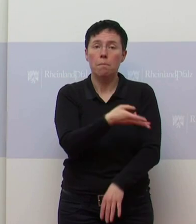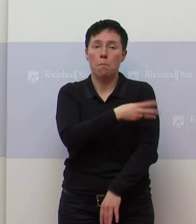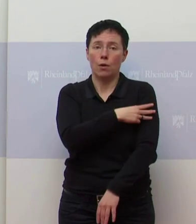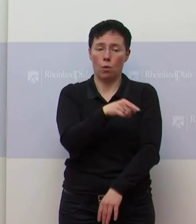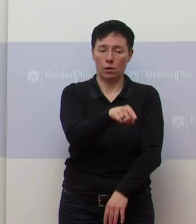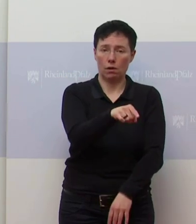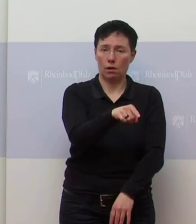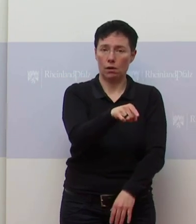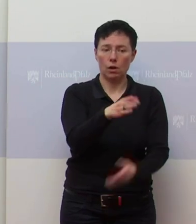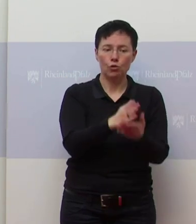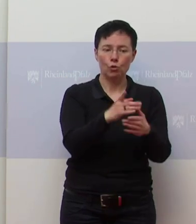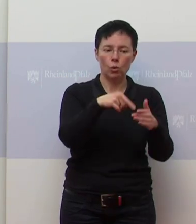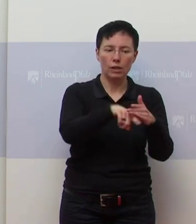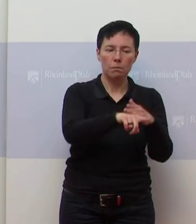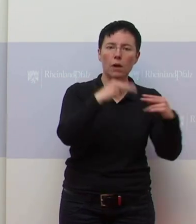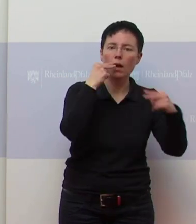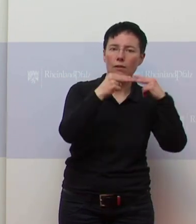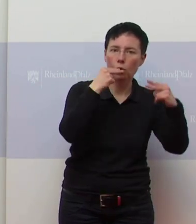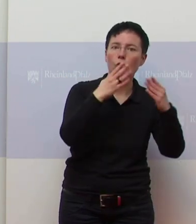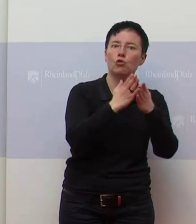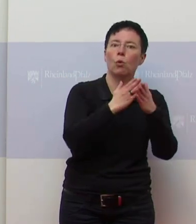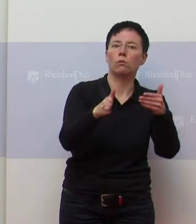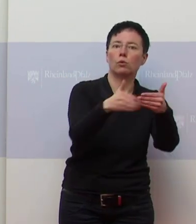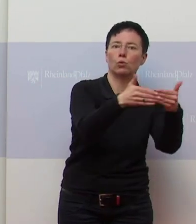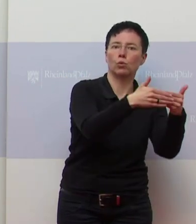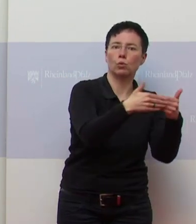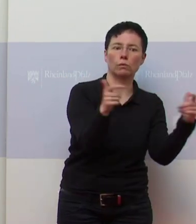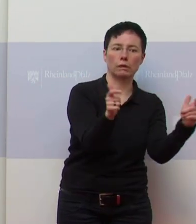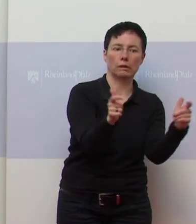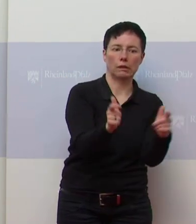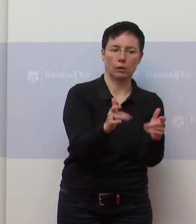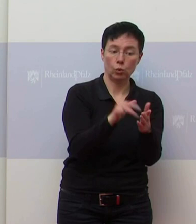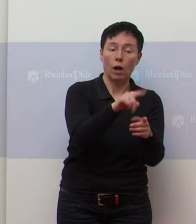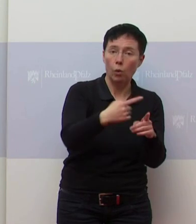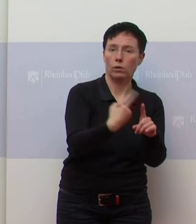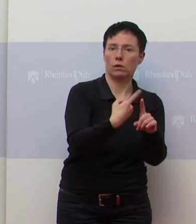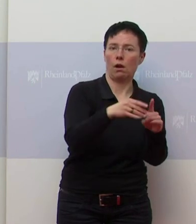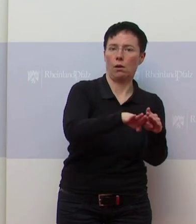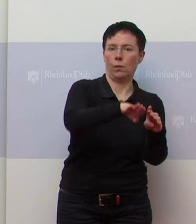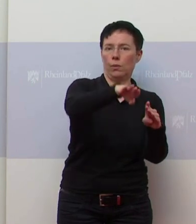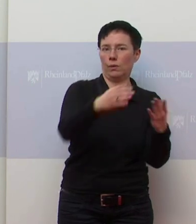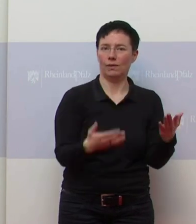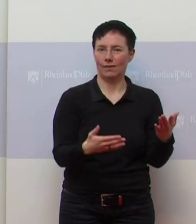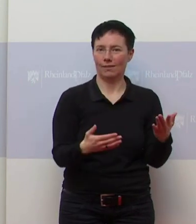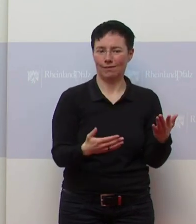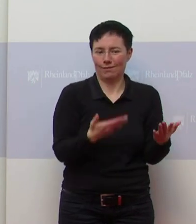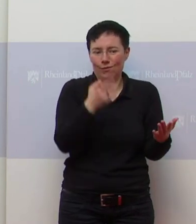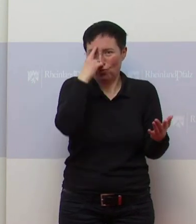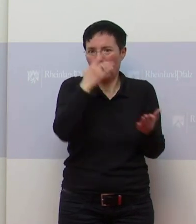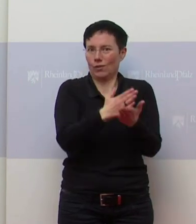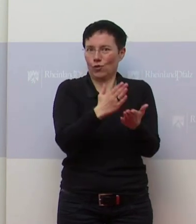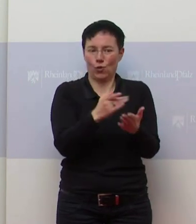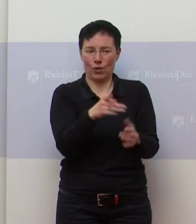die Innen-Gastro eingeschränkt worden ist, weil die Zahlen steigen. Und es ist auch nicht zu erwarten, wenn so viele